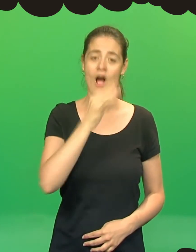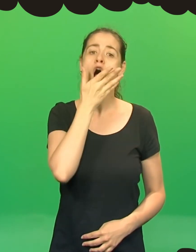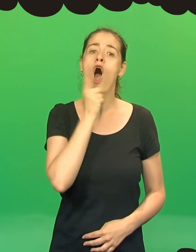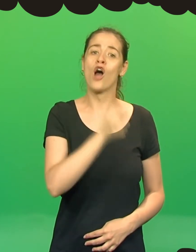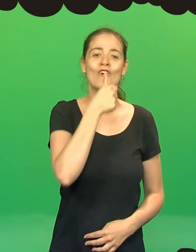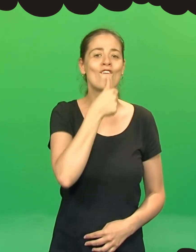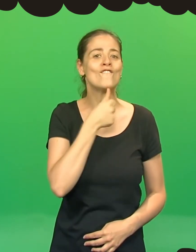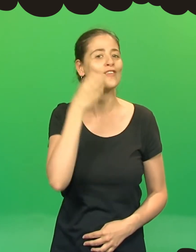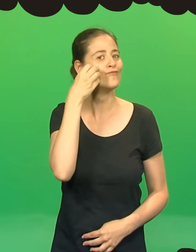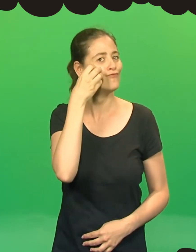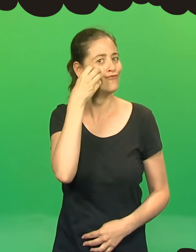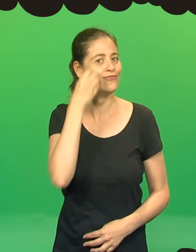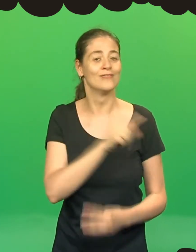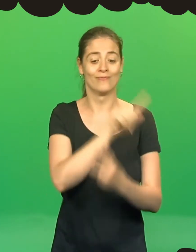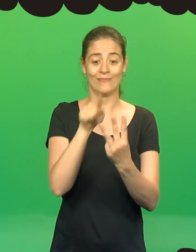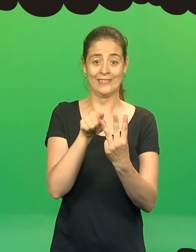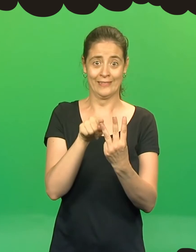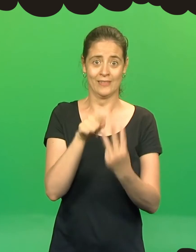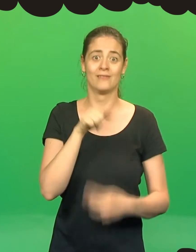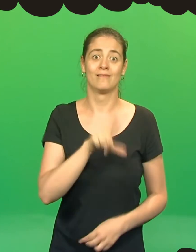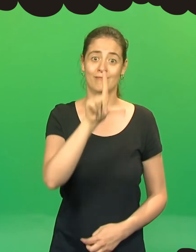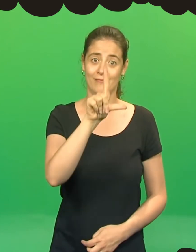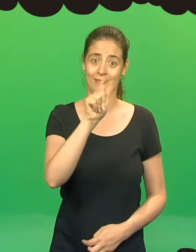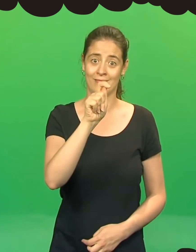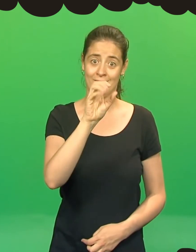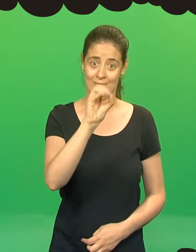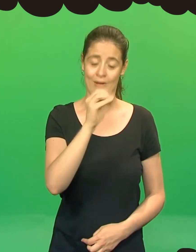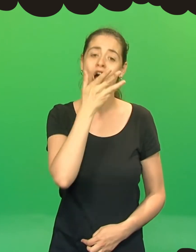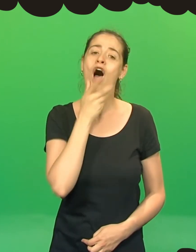e Leo.